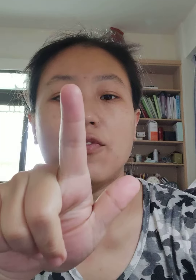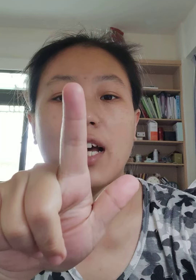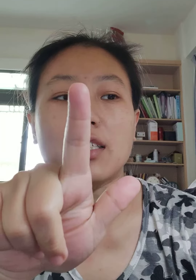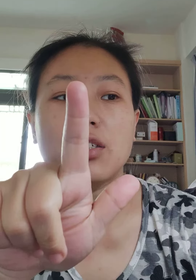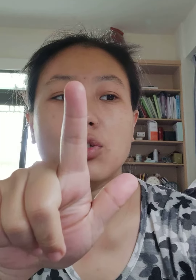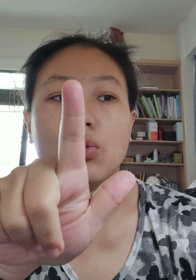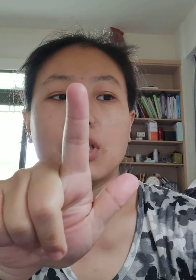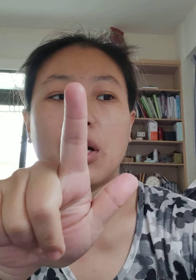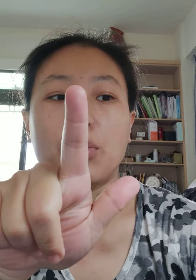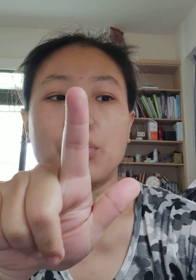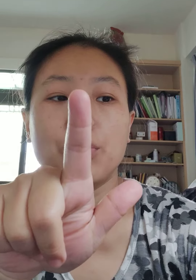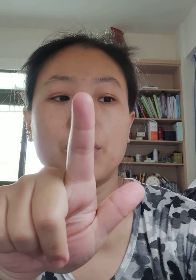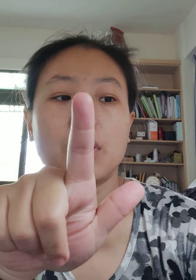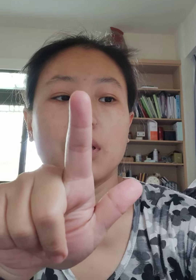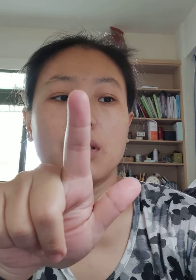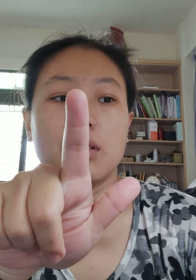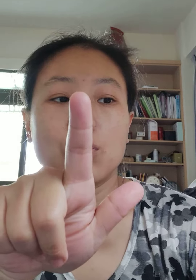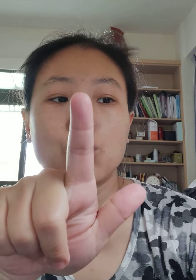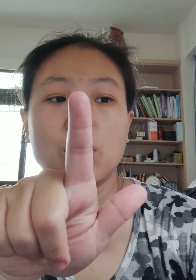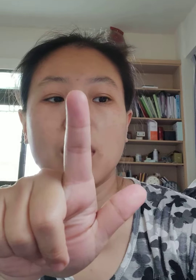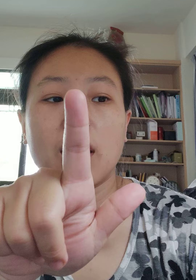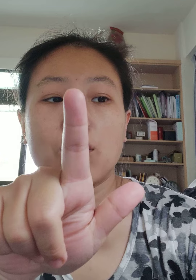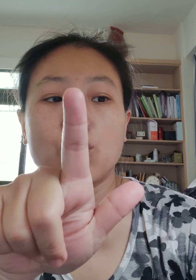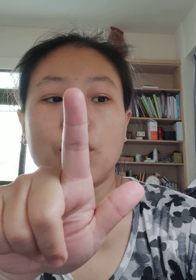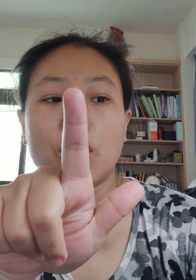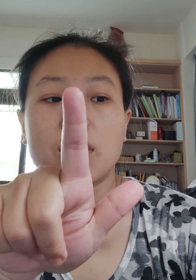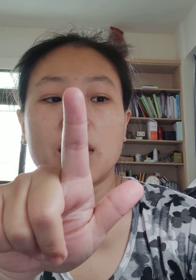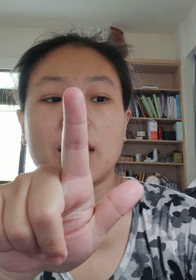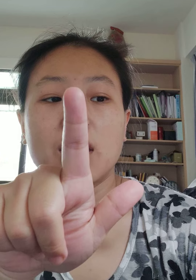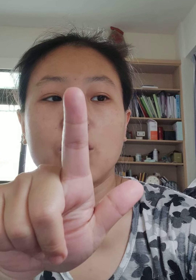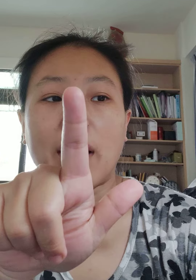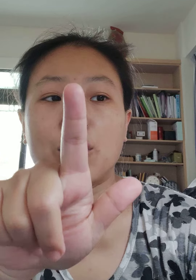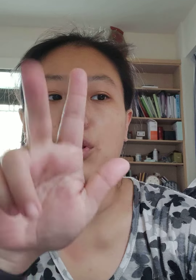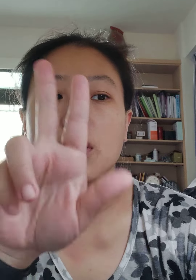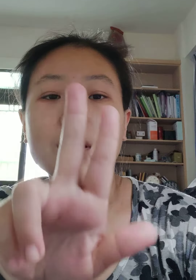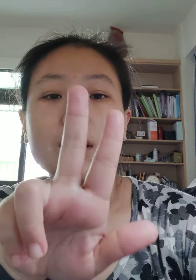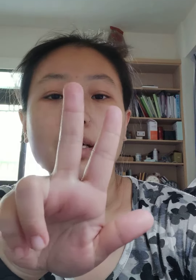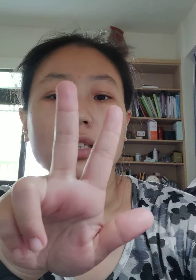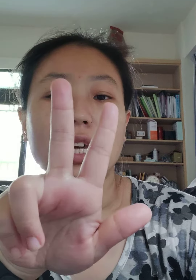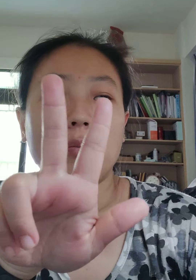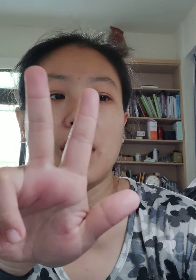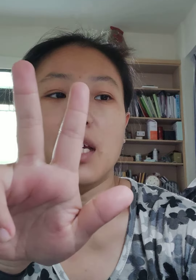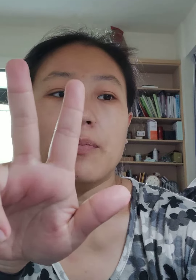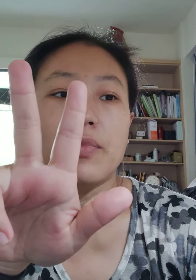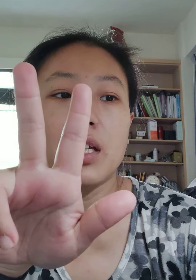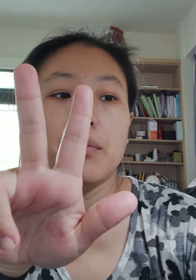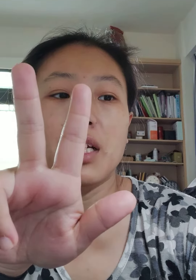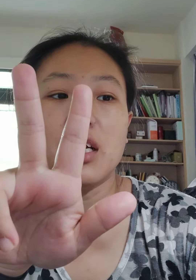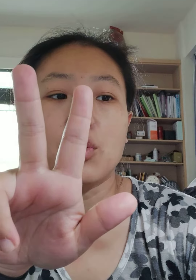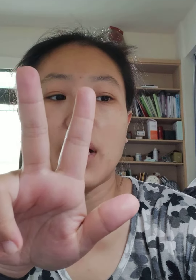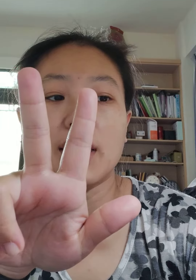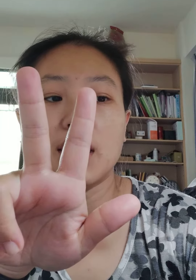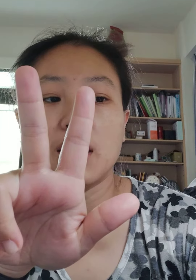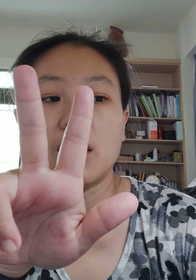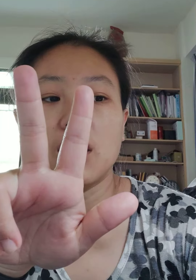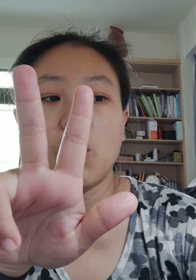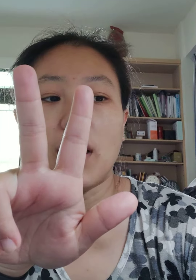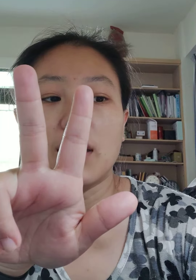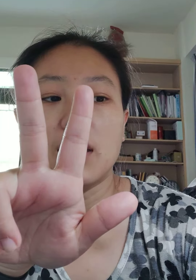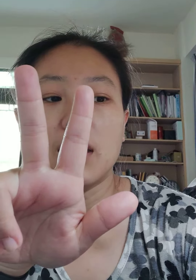法圣中教律诸佛先针软训天命明德率姓金光一线